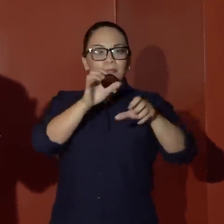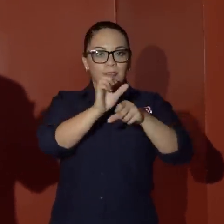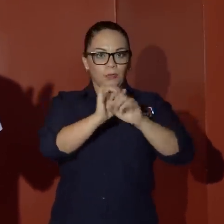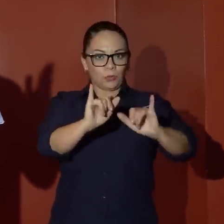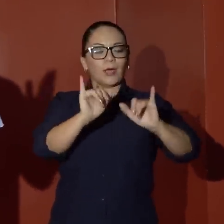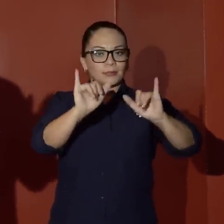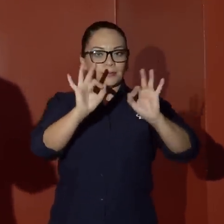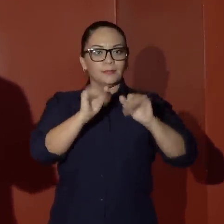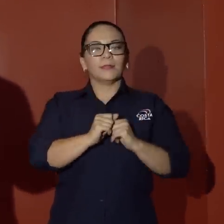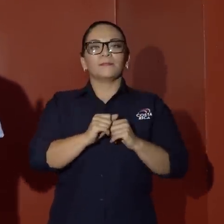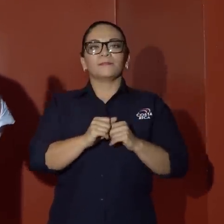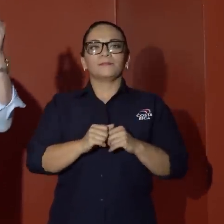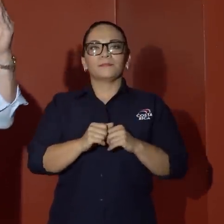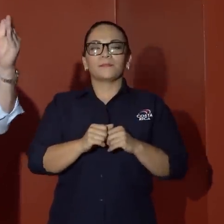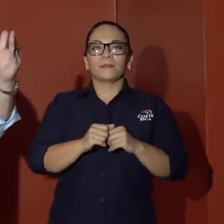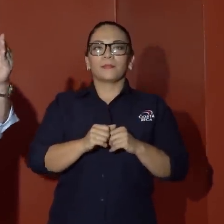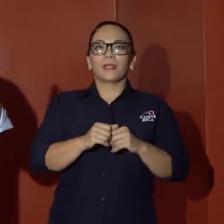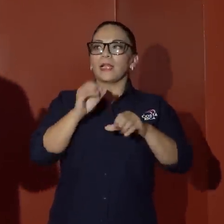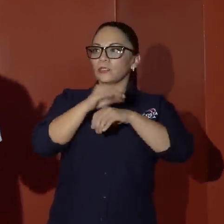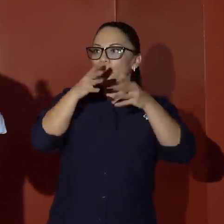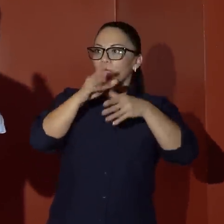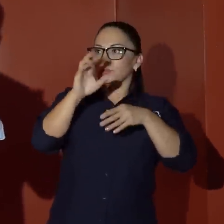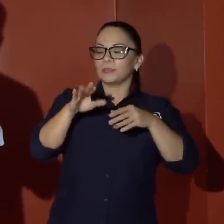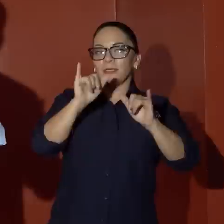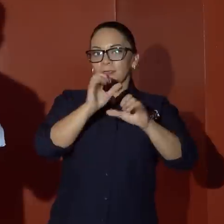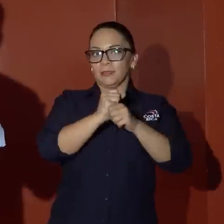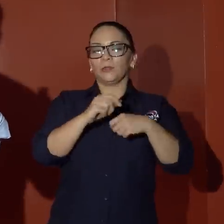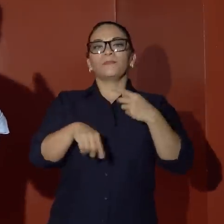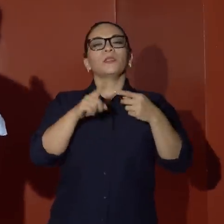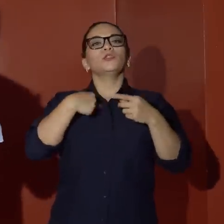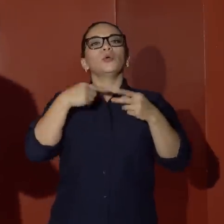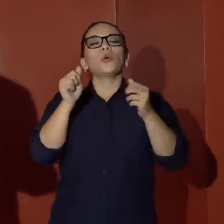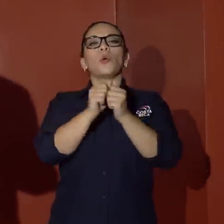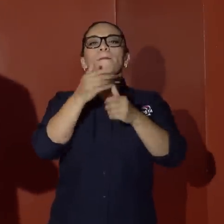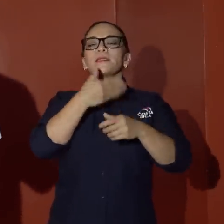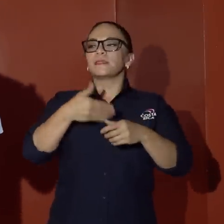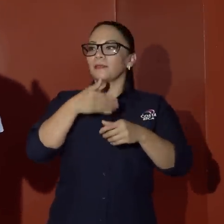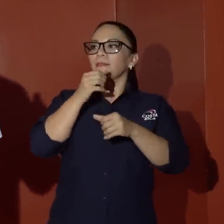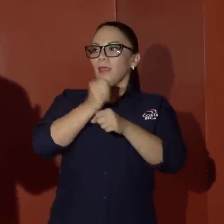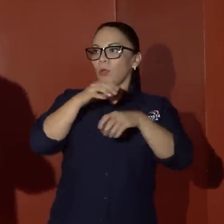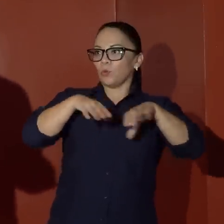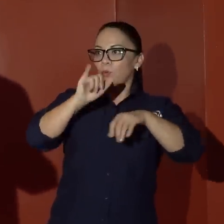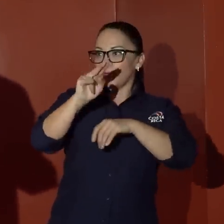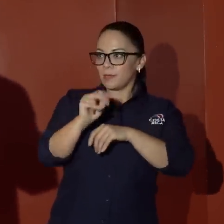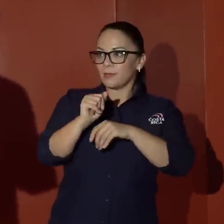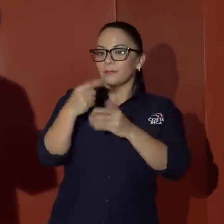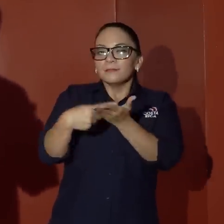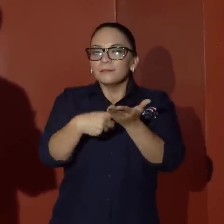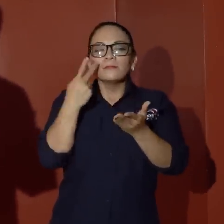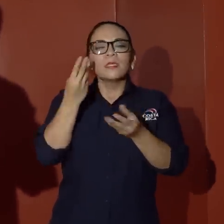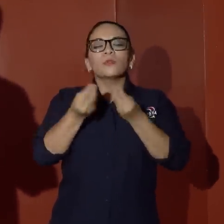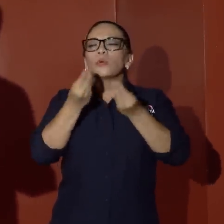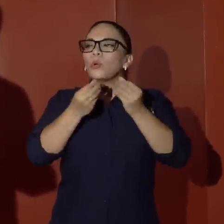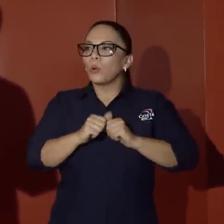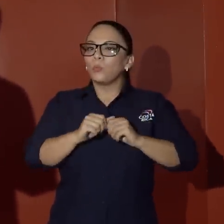lo ha estado haciendo la sociedad costarricense. Ahí estuve con el presidente ejecutivo del INAH. Estuvimos viendo cómo les están